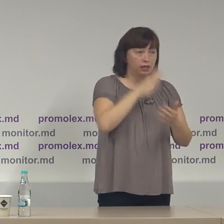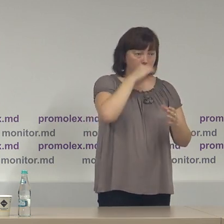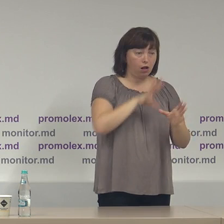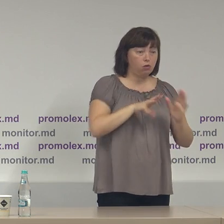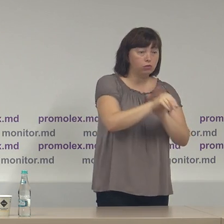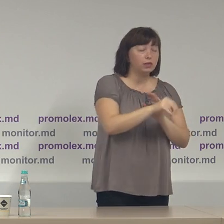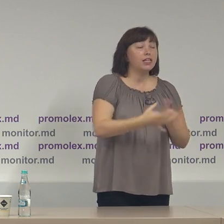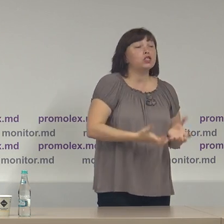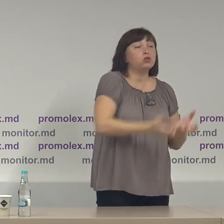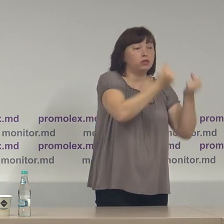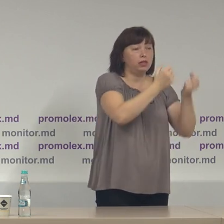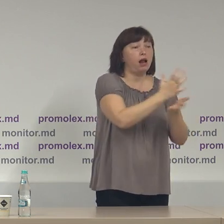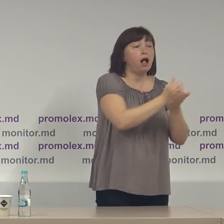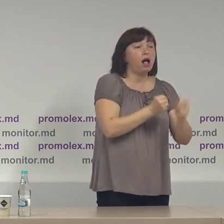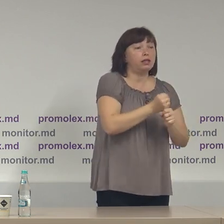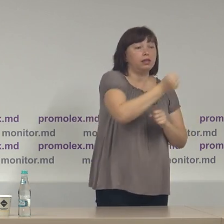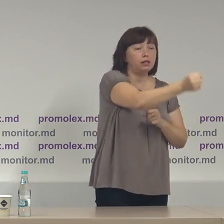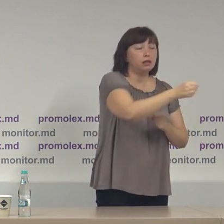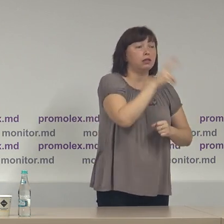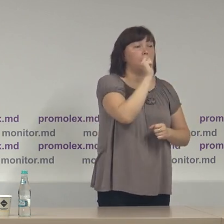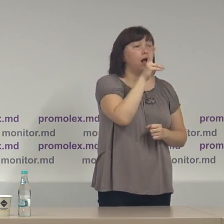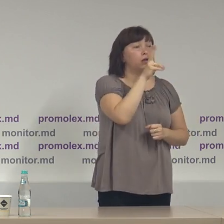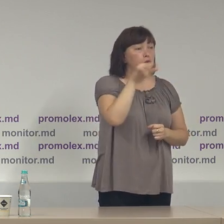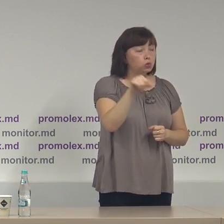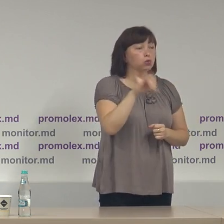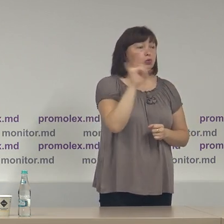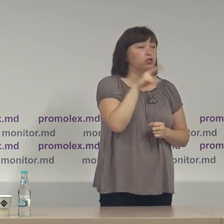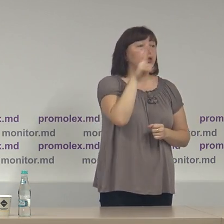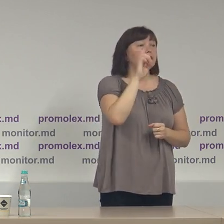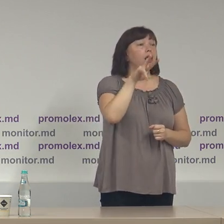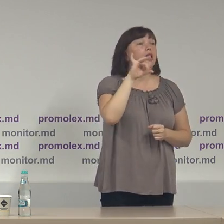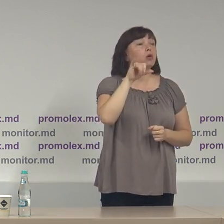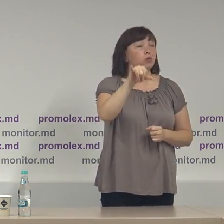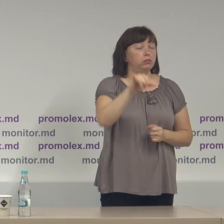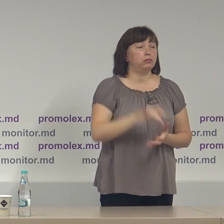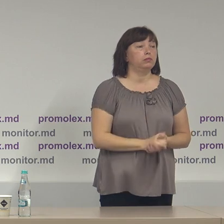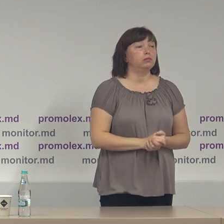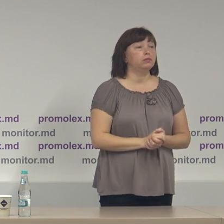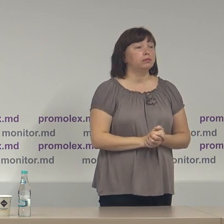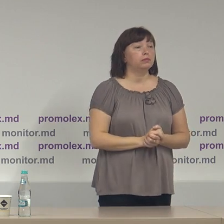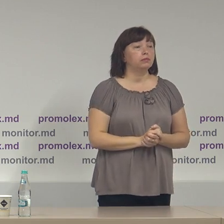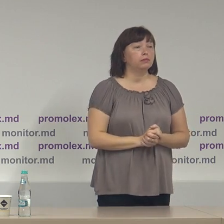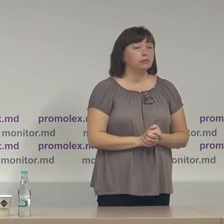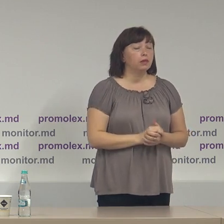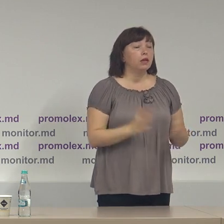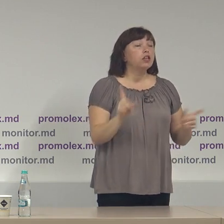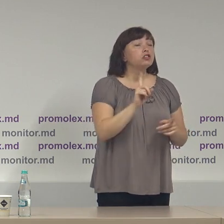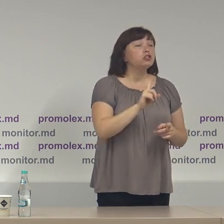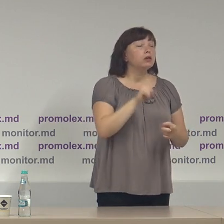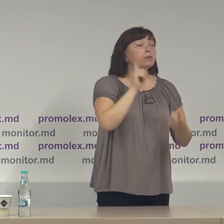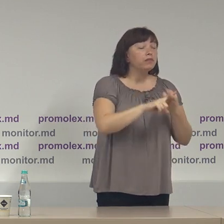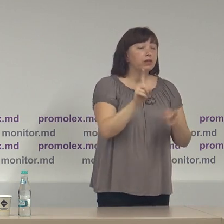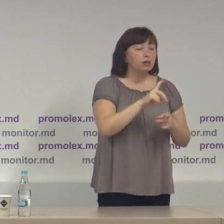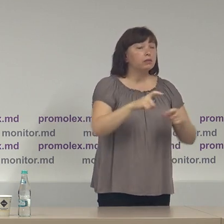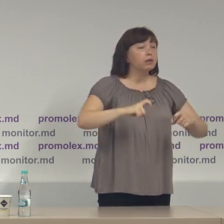susținerea candidaților CANDU și DELIU în ceea ce privește litigiile